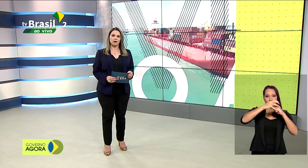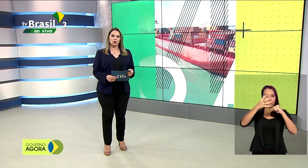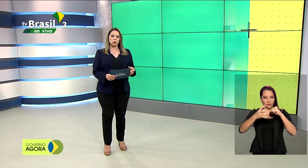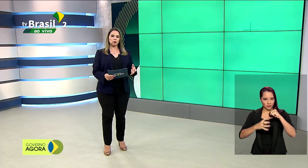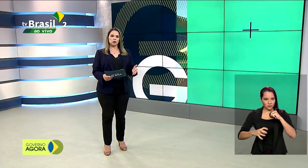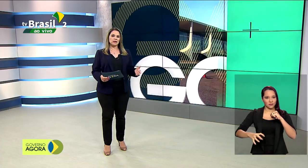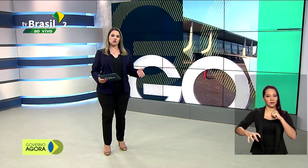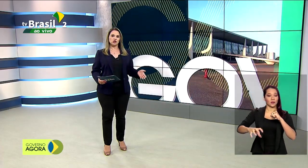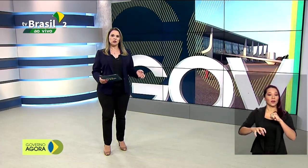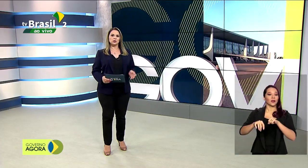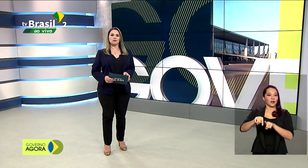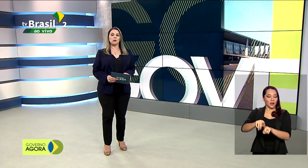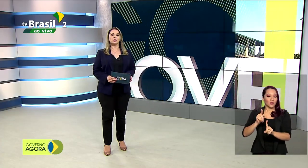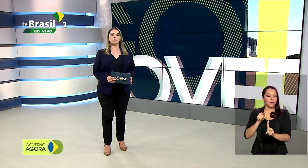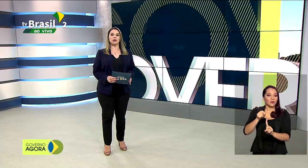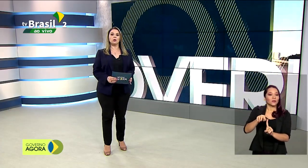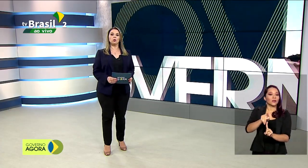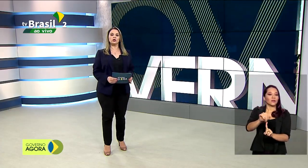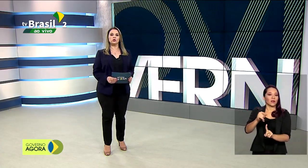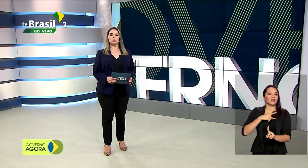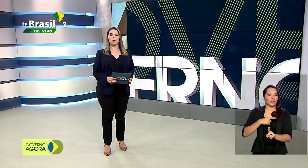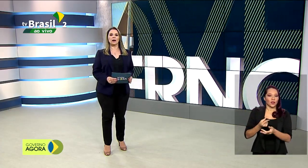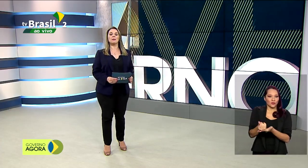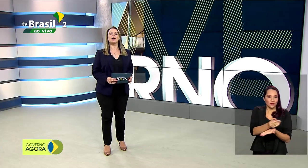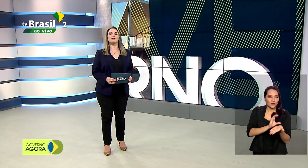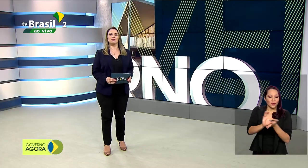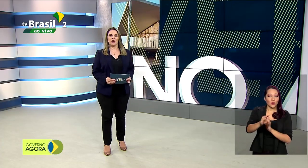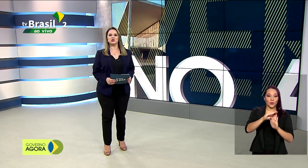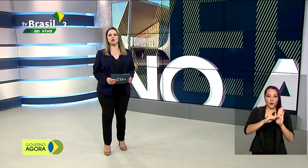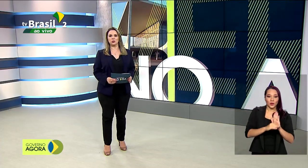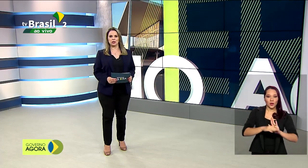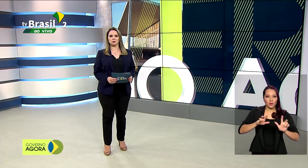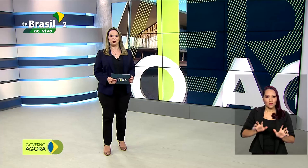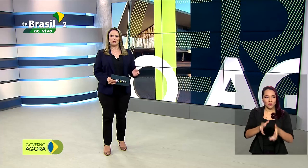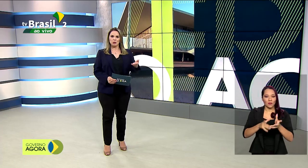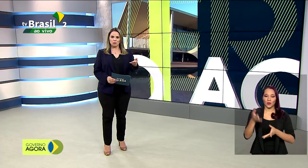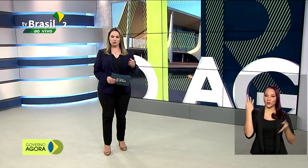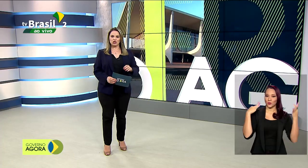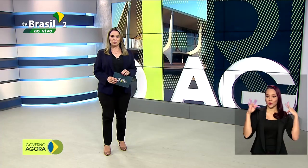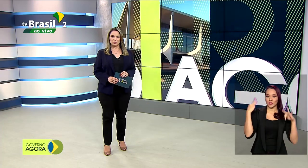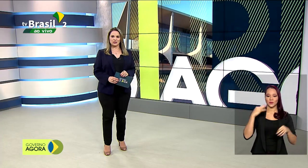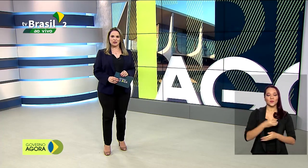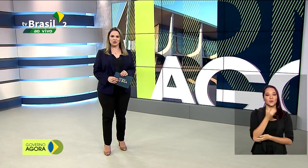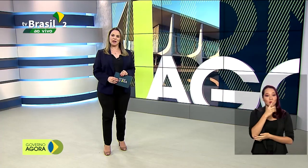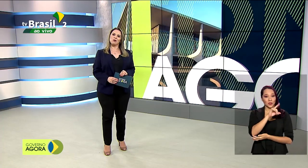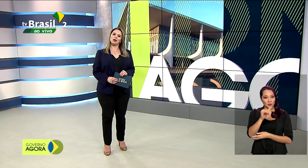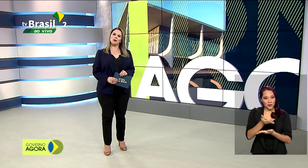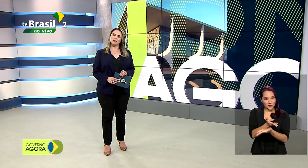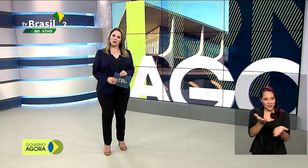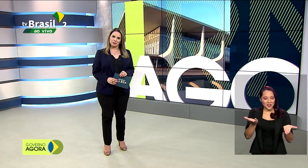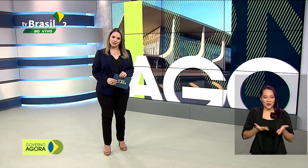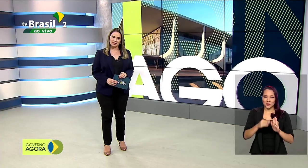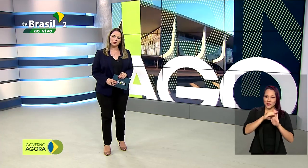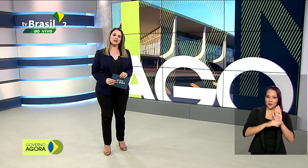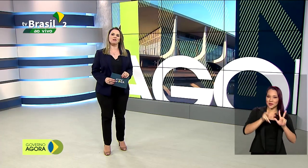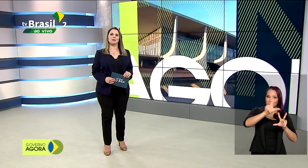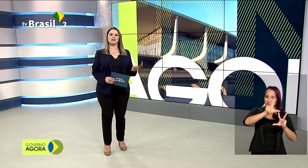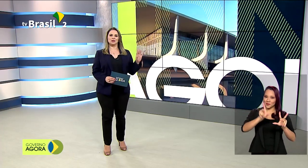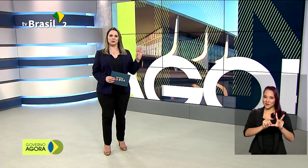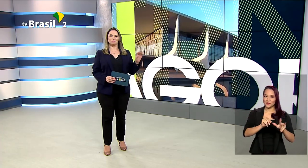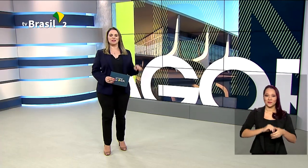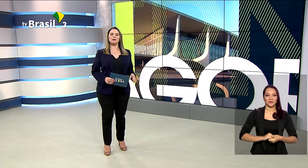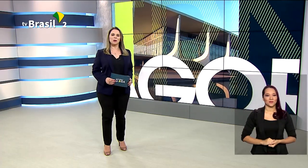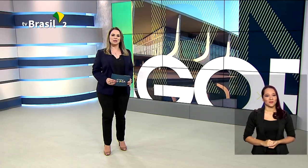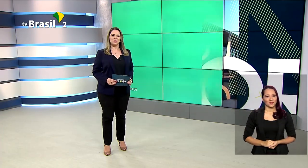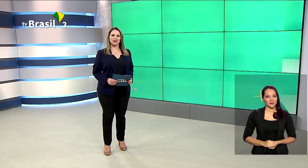Capivara, um dos destinos que vão receber recursos do programa Investe Turismo. Bom dia para você. Fique agora com a programação da TV